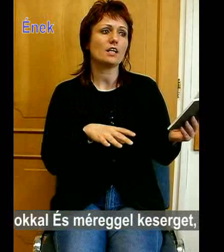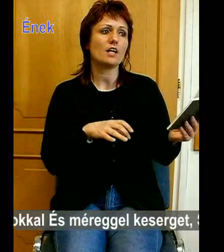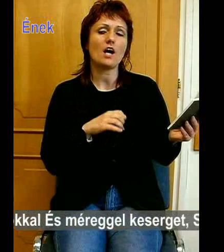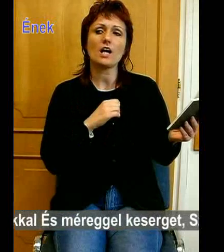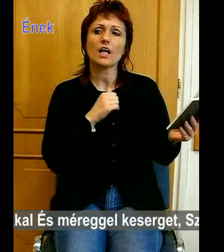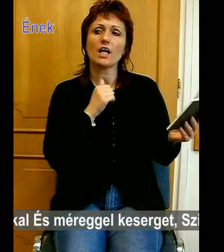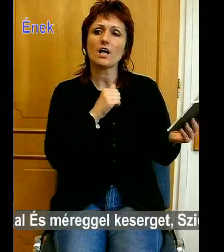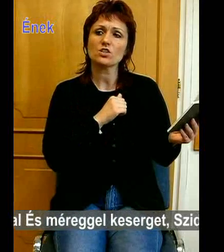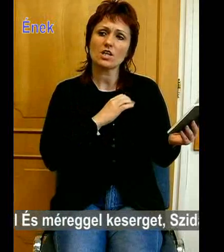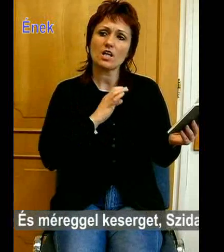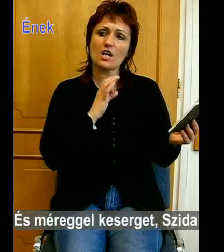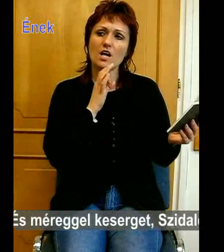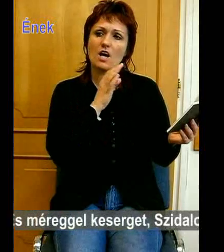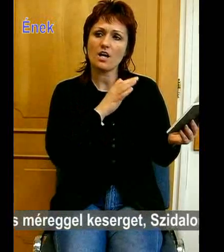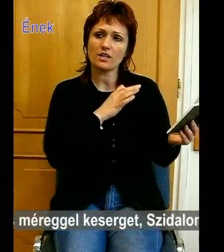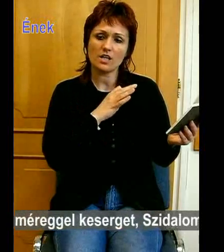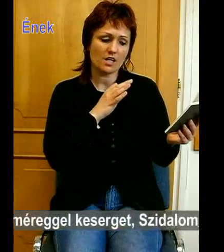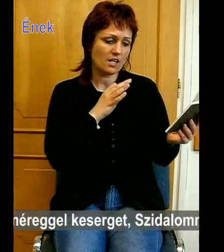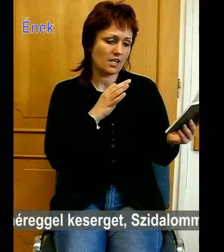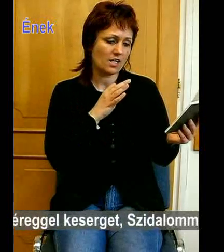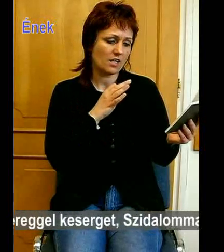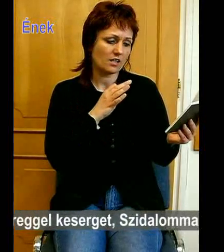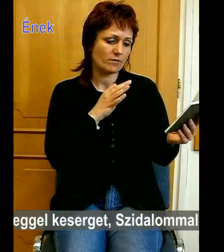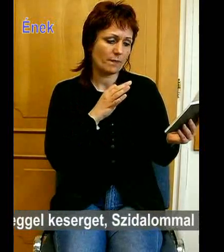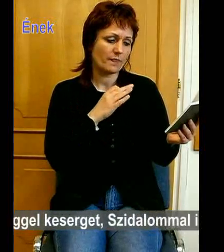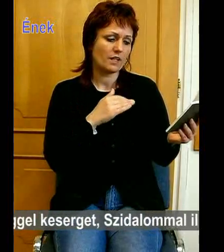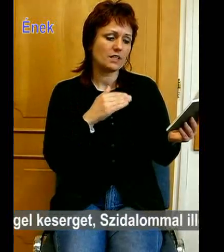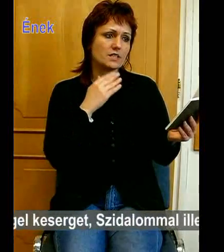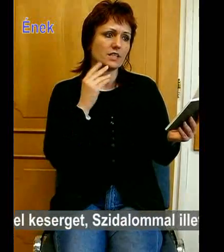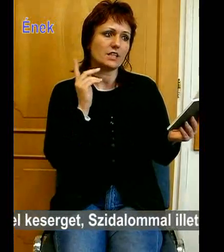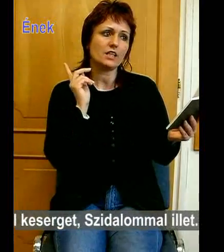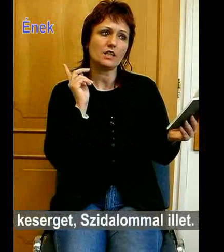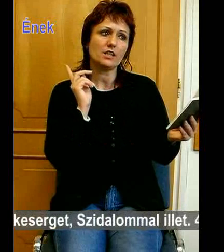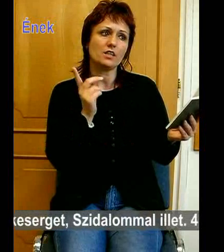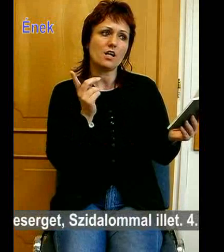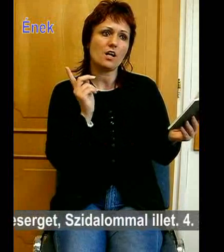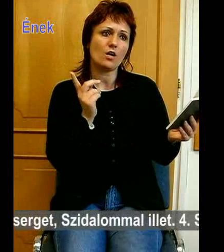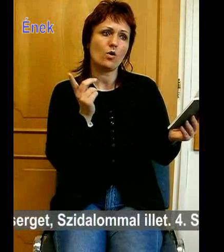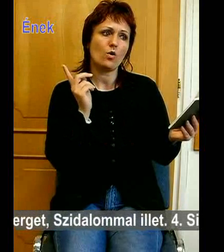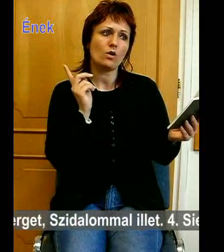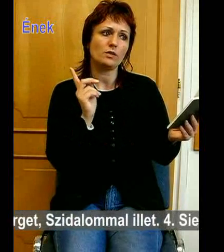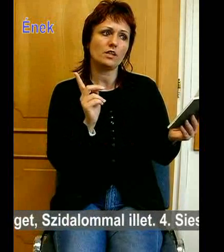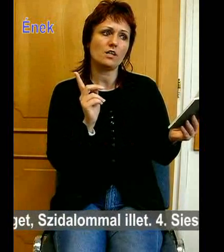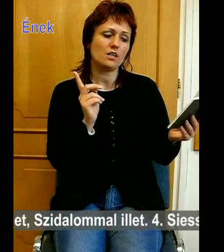kereseket, szívalunkban